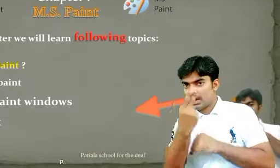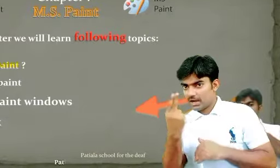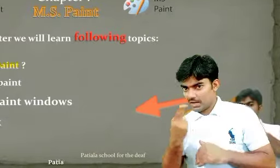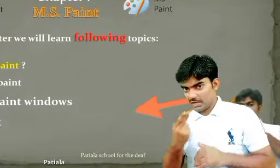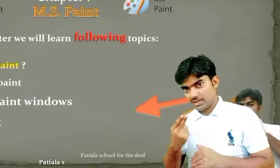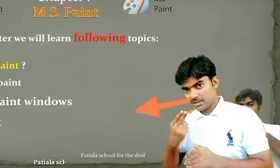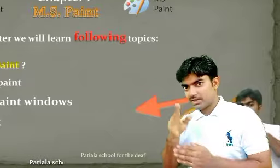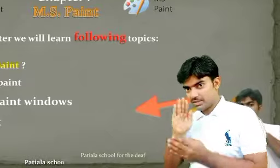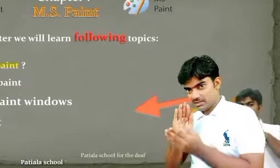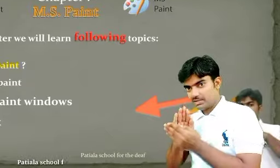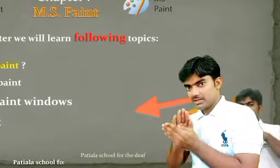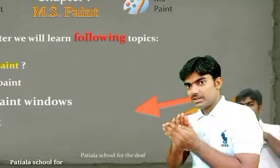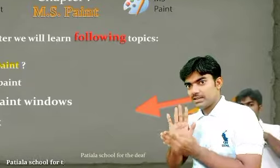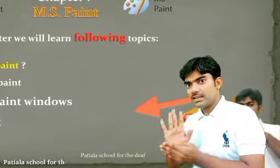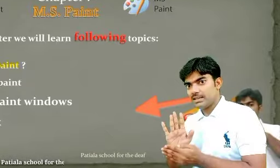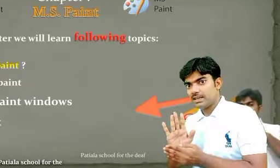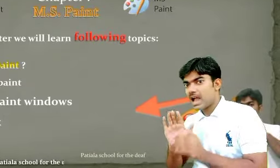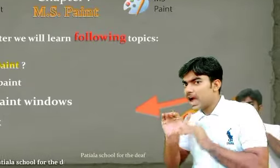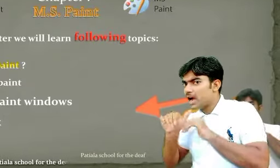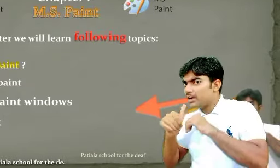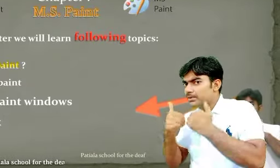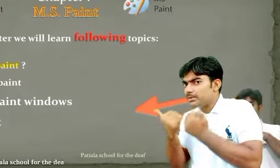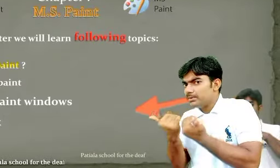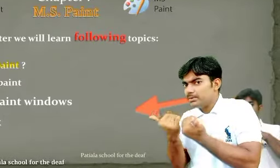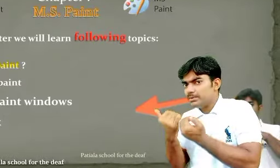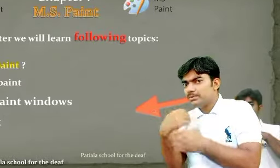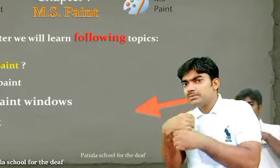प्रकार हम कम्प्यूटर में भी पैंटिंग बनाते हैं